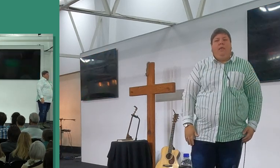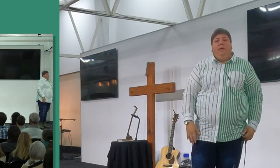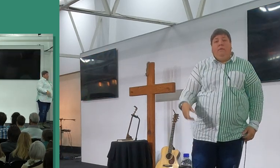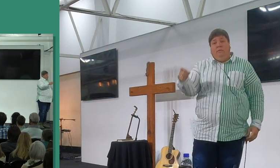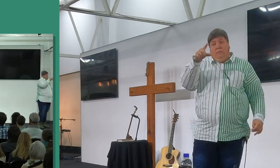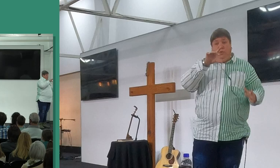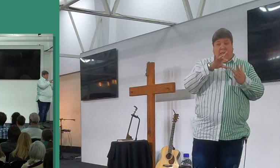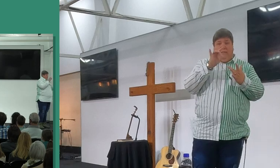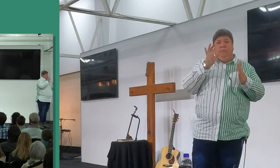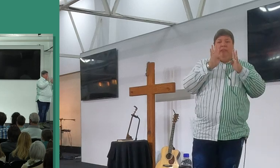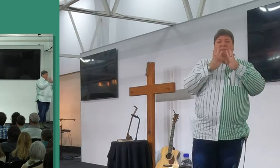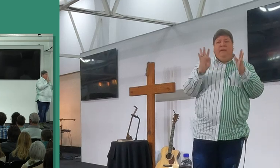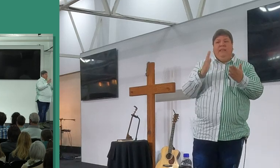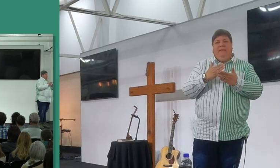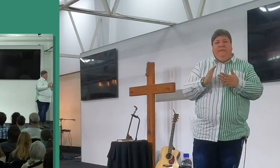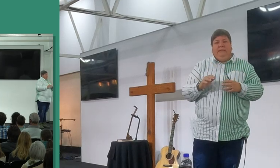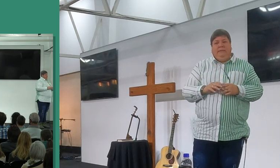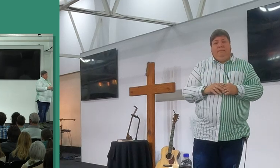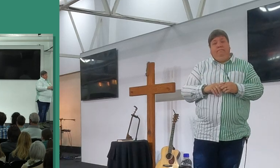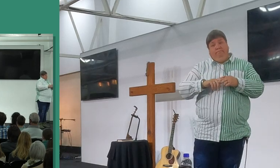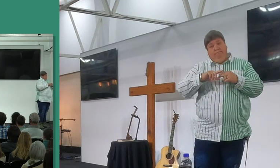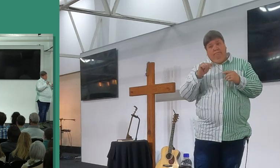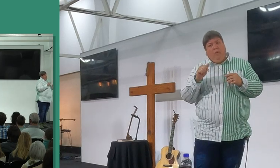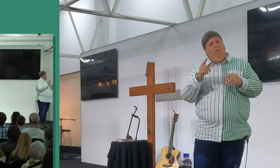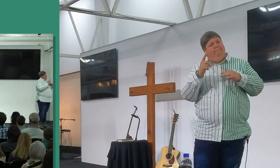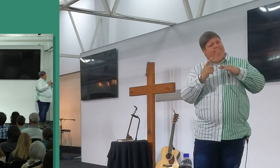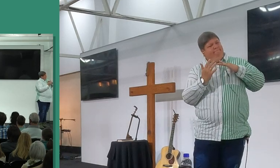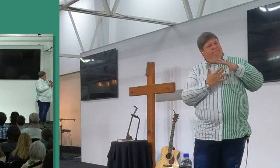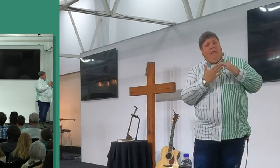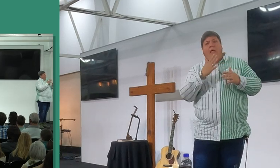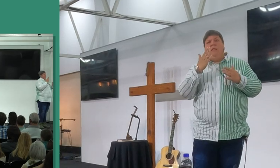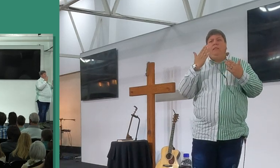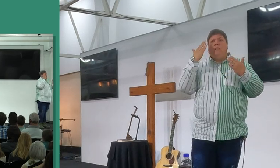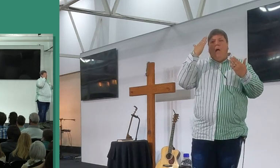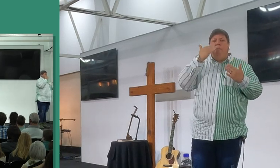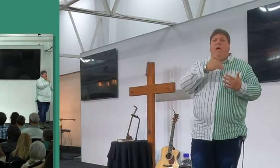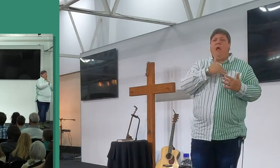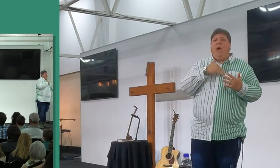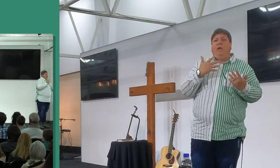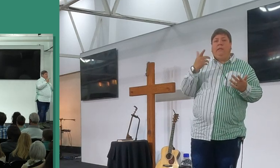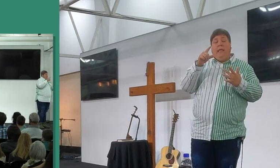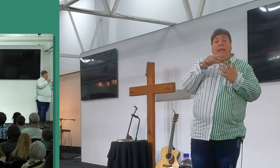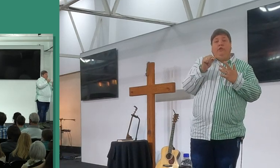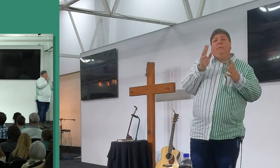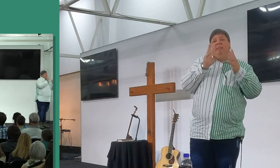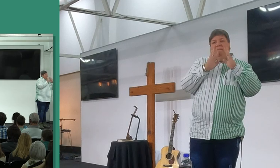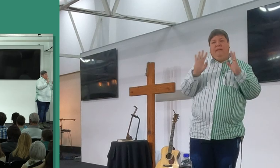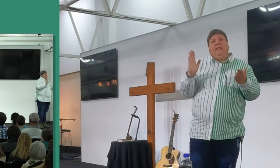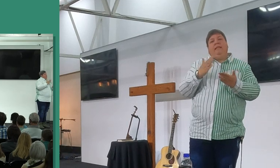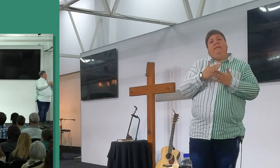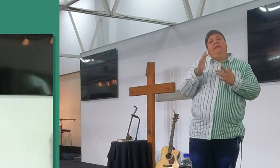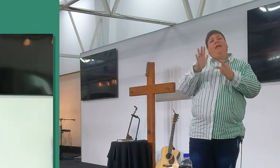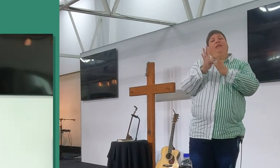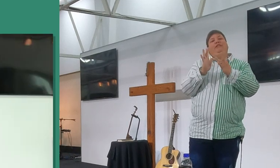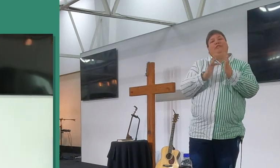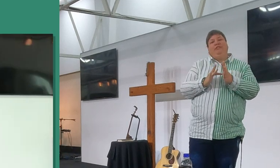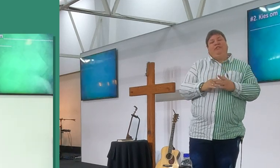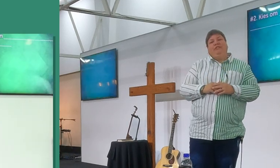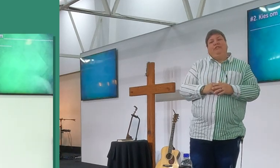kies om tevrede te wees in Jesus, ok, dit was punt nummer 1, so, hoe kwee ek ek dankbaar hart, ek kies om tevrede te wees, in Jesus,